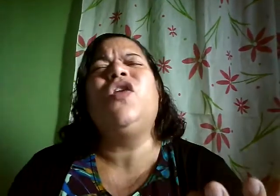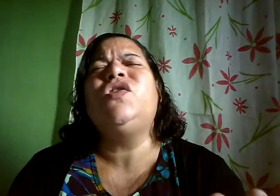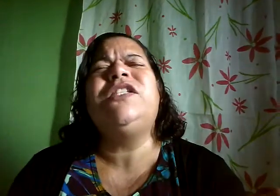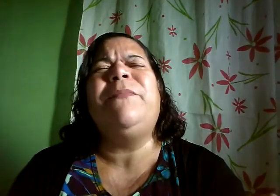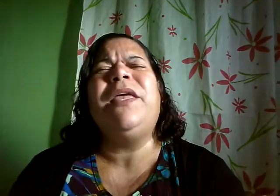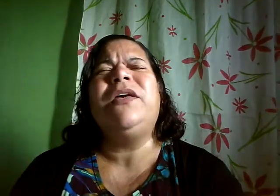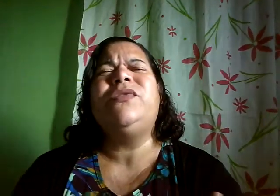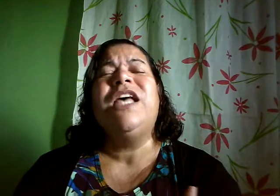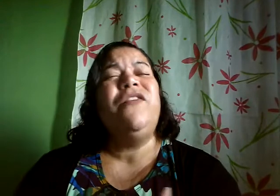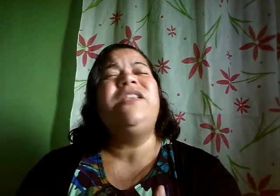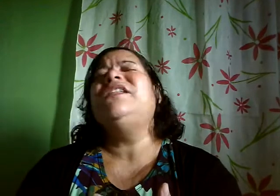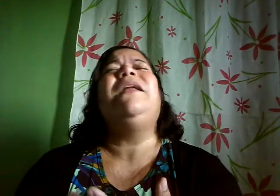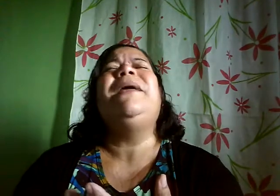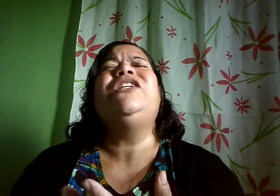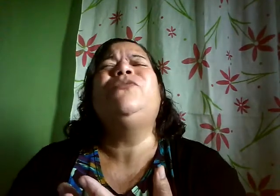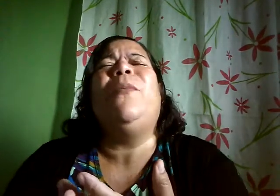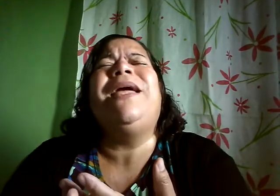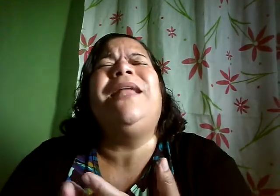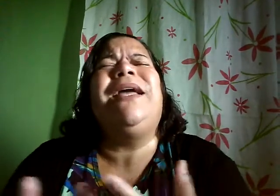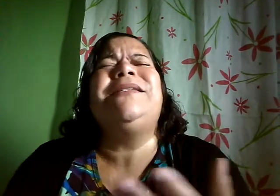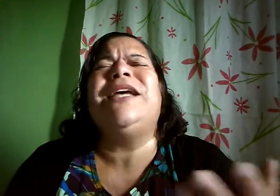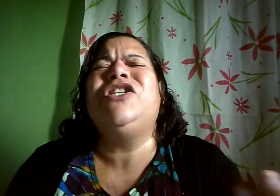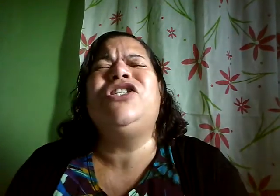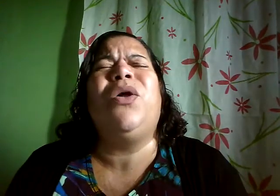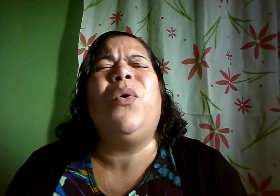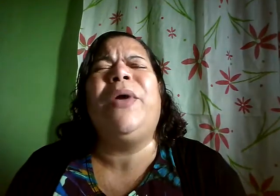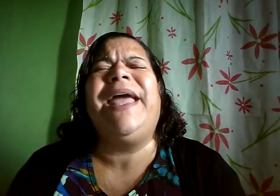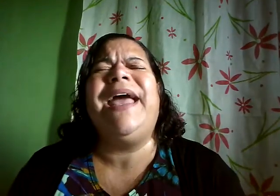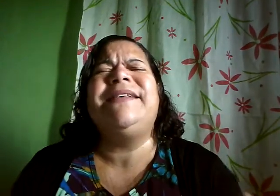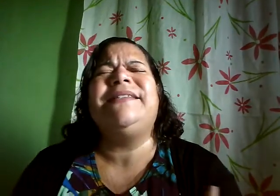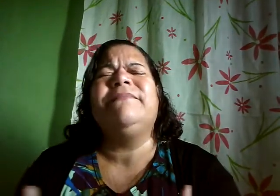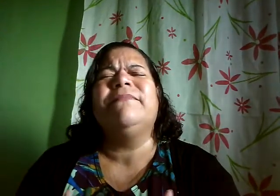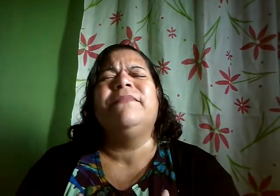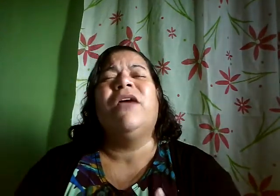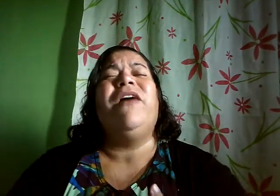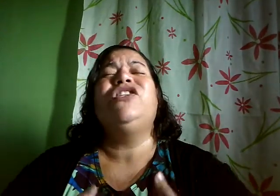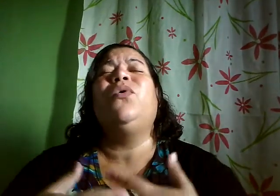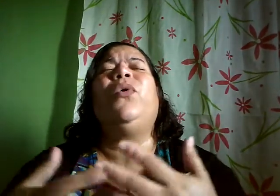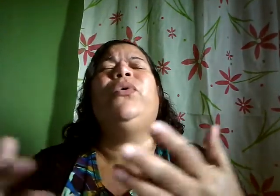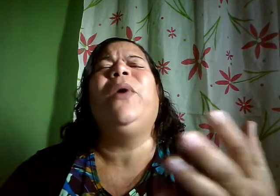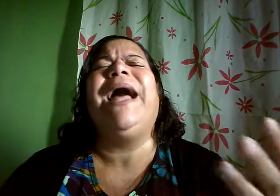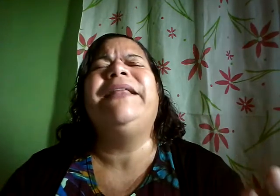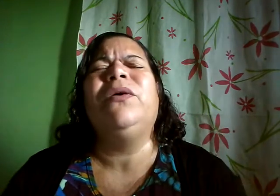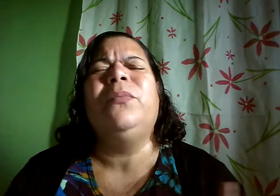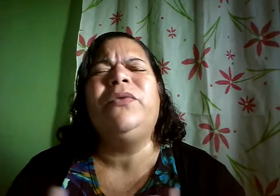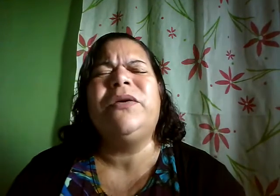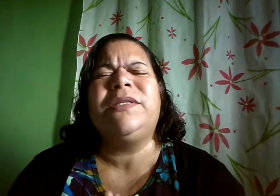nossos amigos visita também neste momento aqueles que a gente não conhece vai de encontro com cada um meu Deus